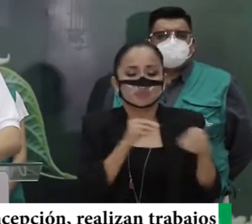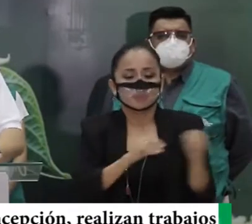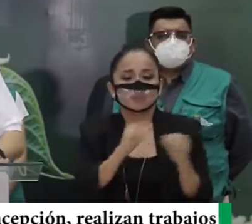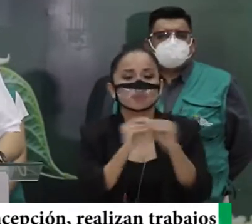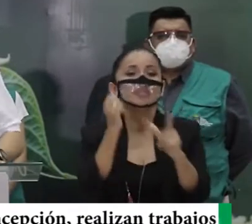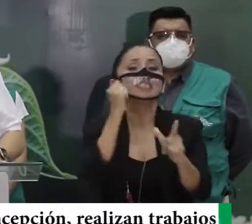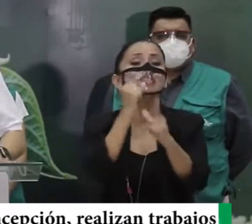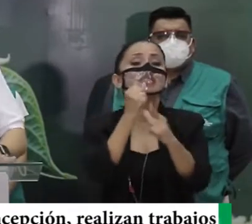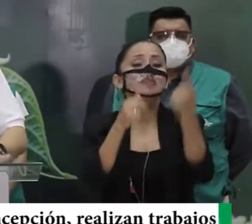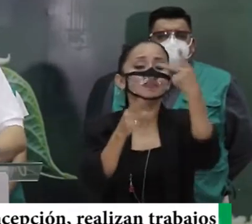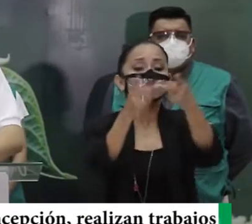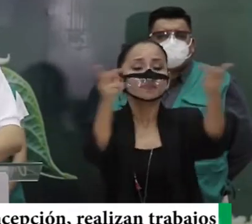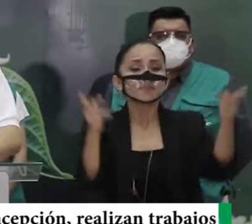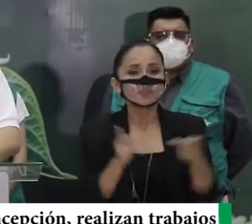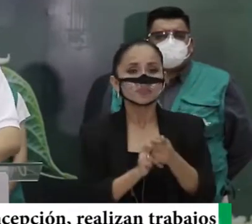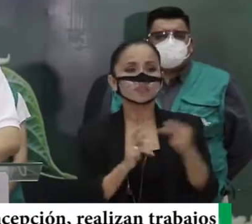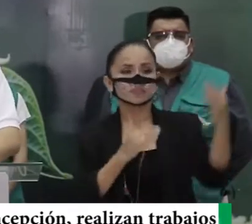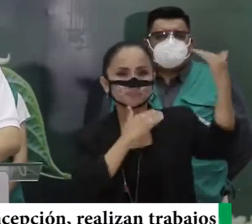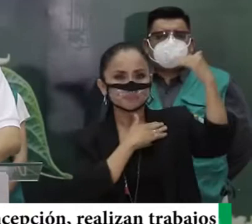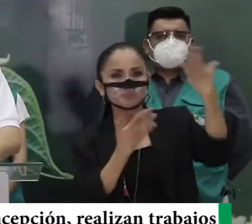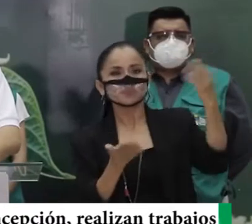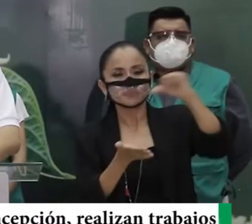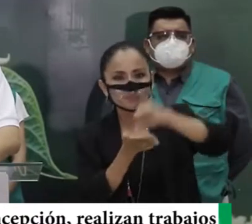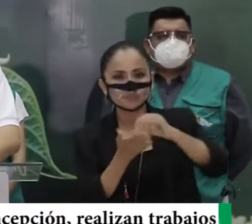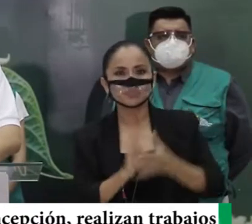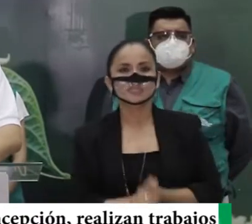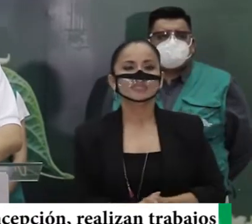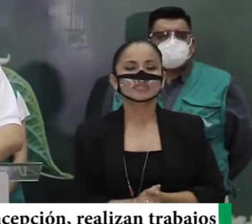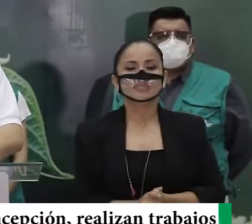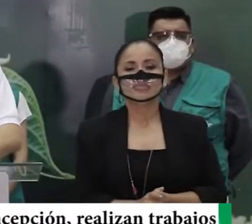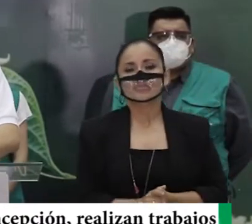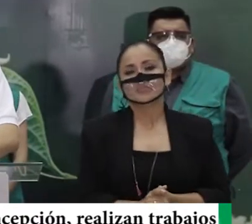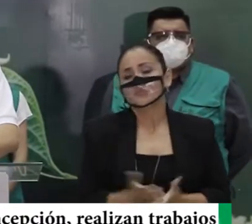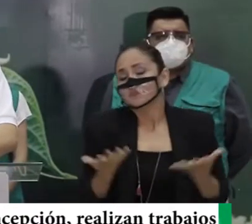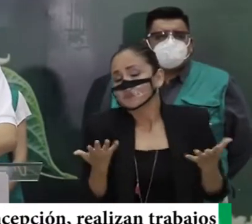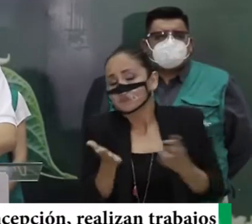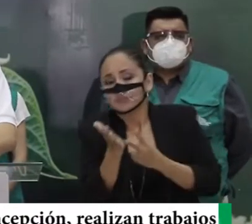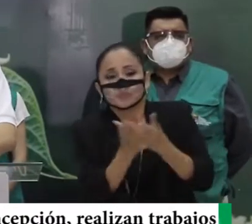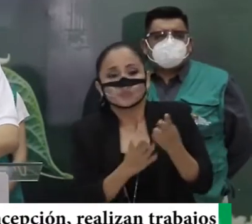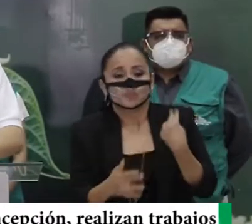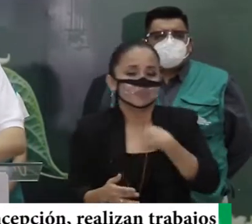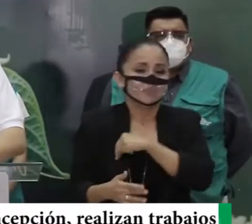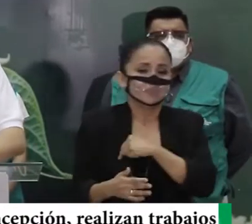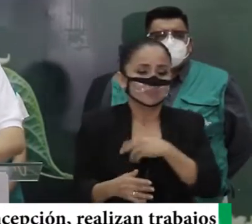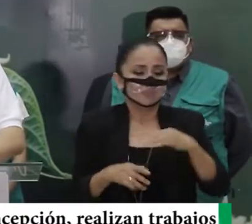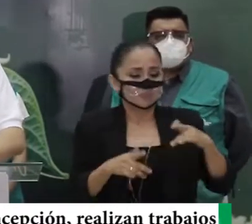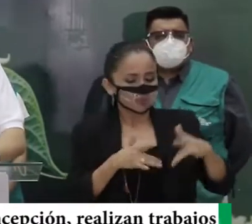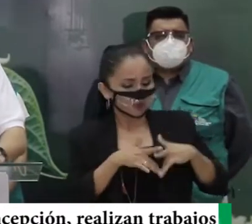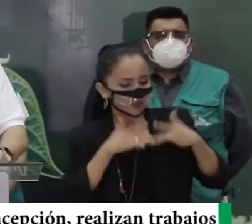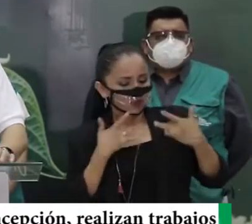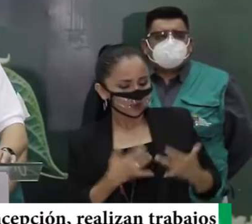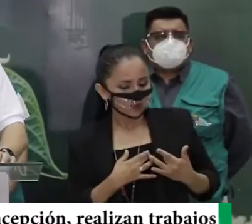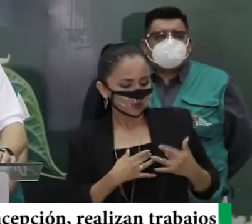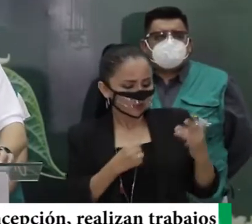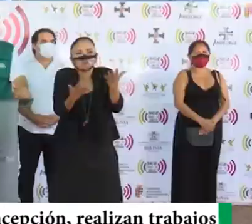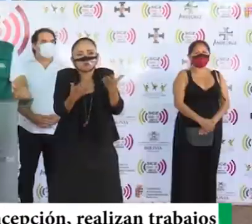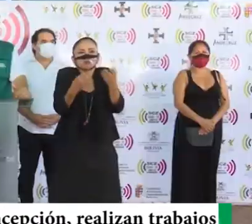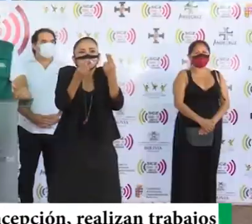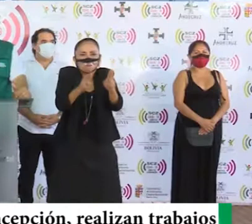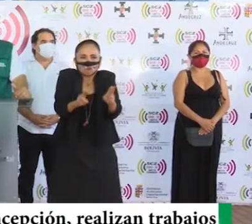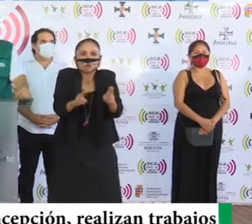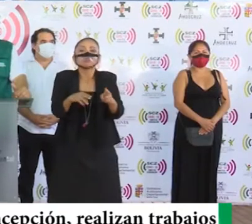de liderazgo para las provincias. Ñuflo de Chávez nos deja también a nosotros con un vacío nuevamente en nuestro corazón.